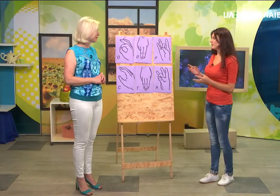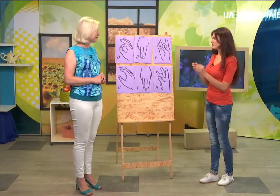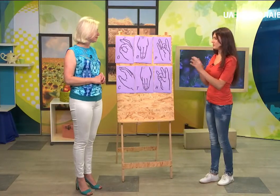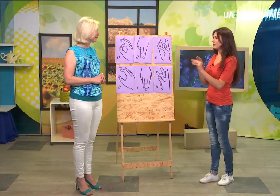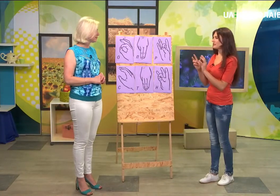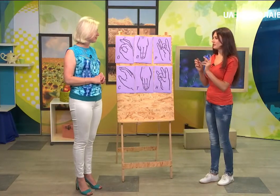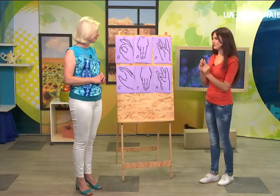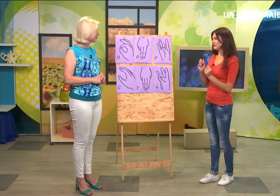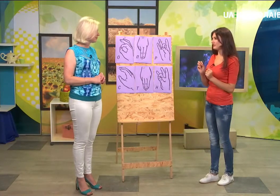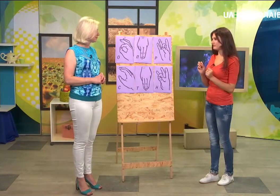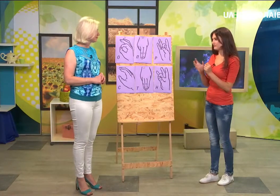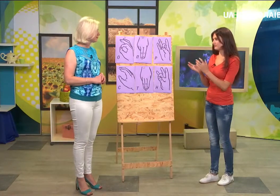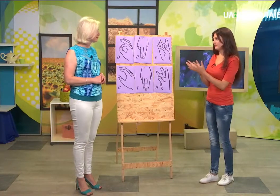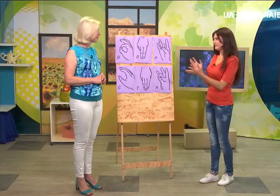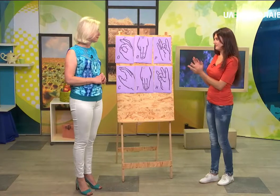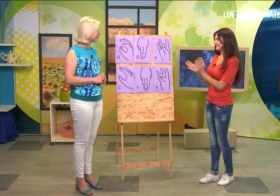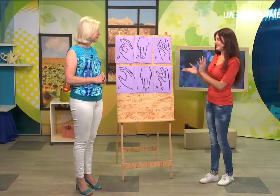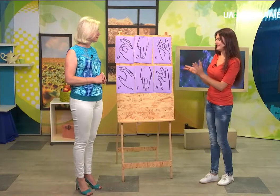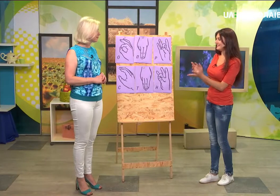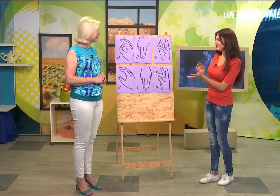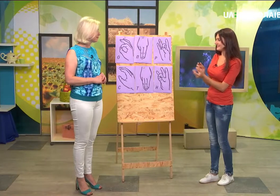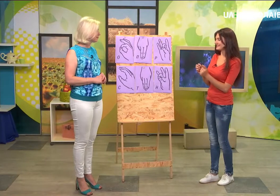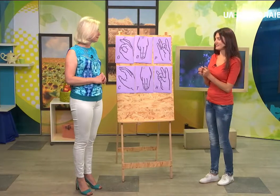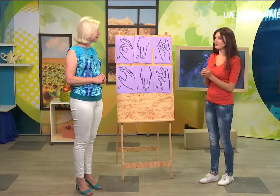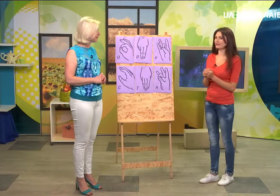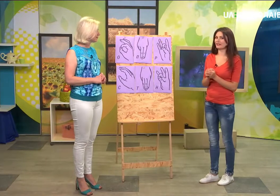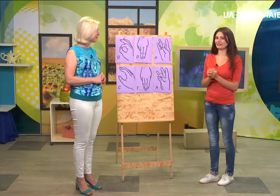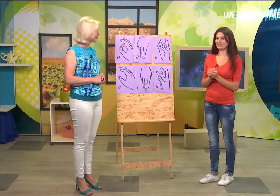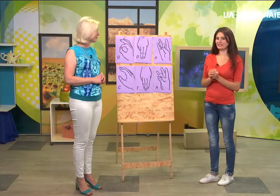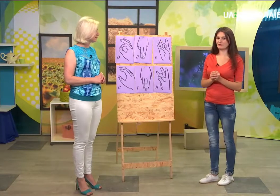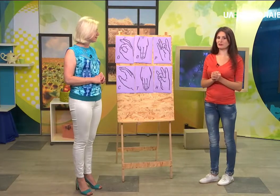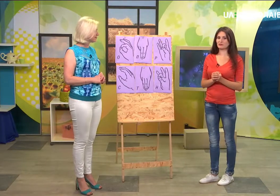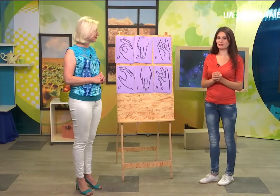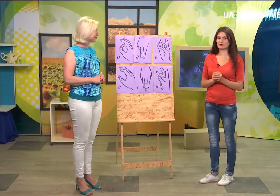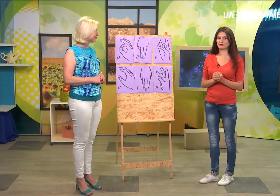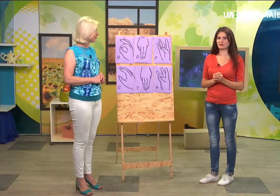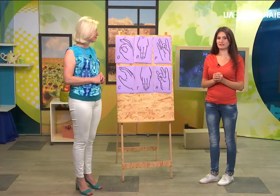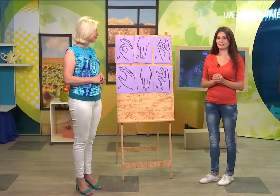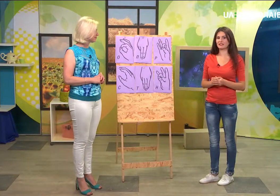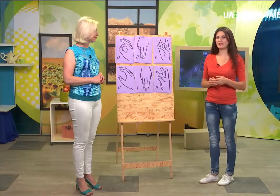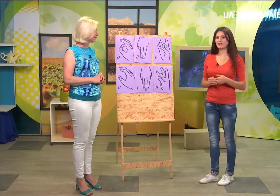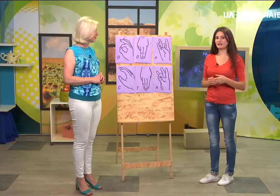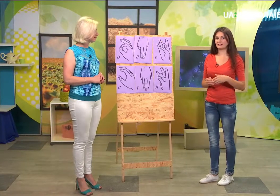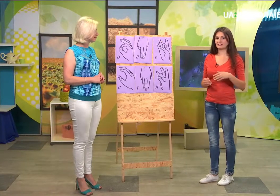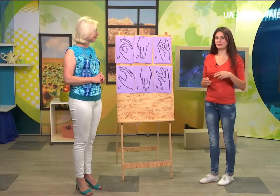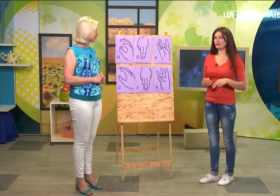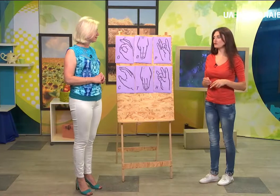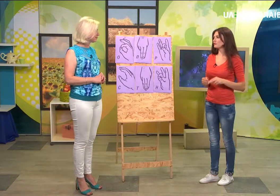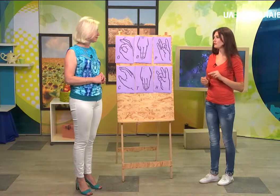вимовити, показати всі літери, скажімо так, жестами, то можна просто показати лише першу